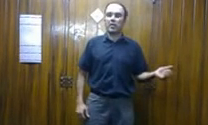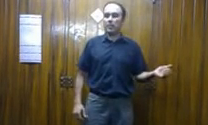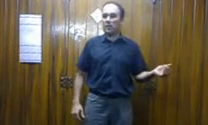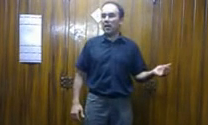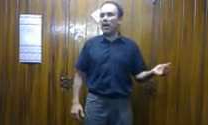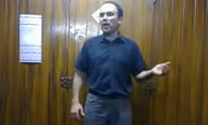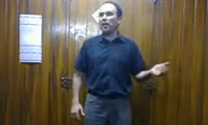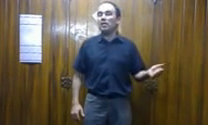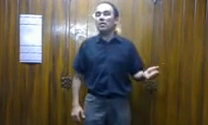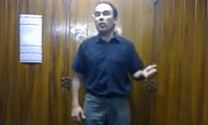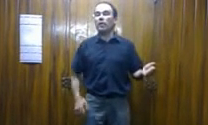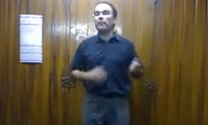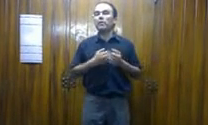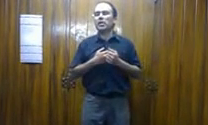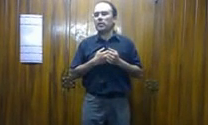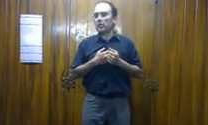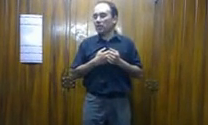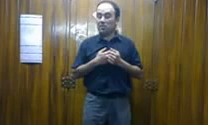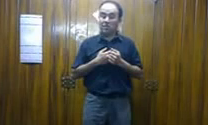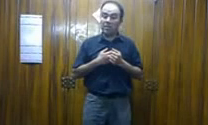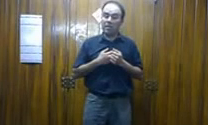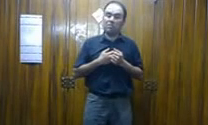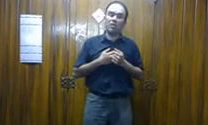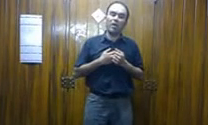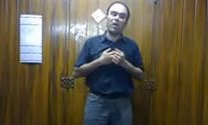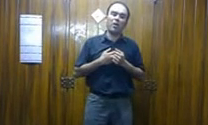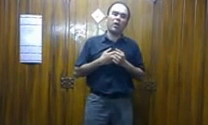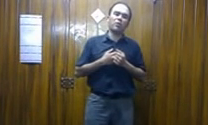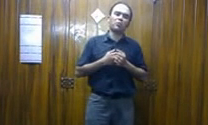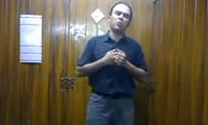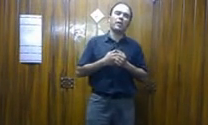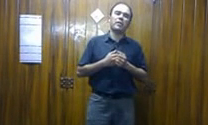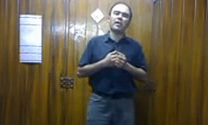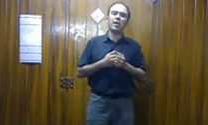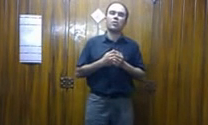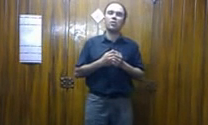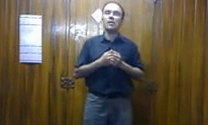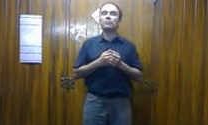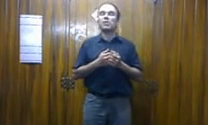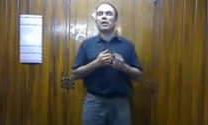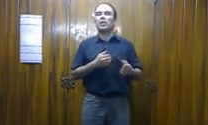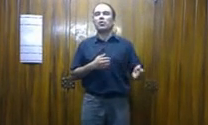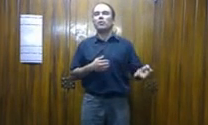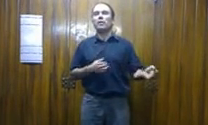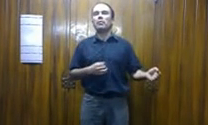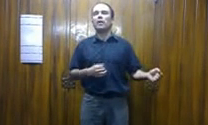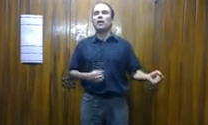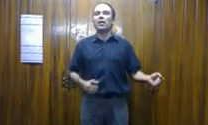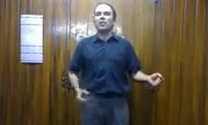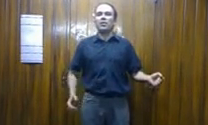arrepentada, pues mi vida deshizo con su mandato, llevándome a mi madre,